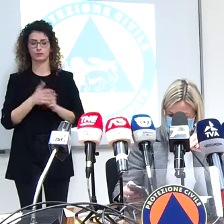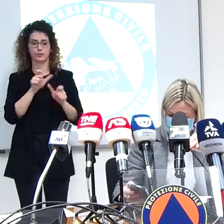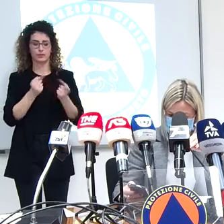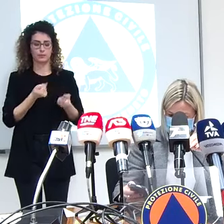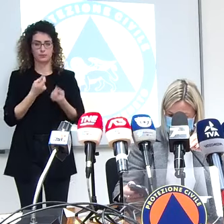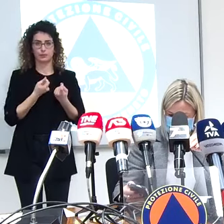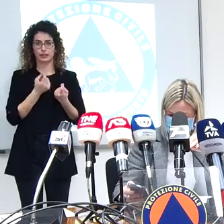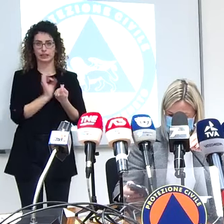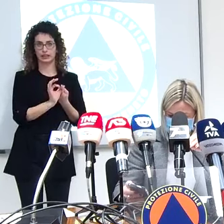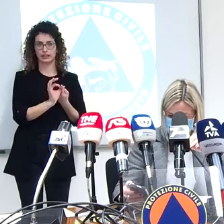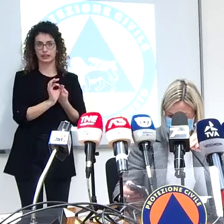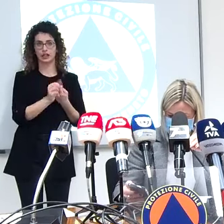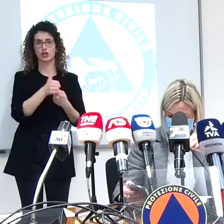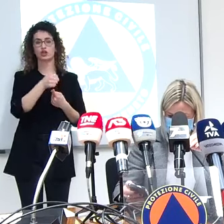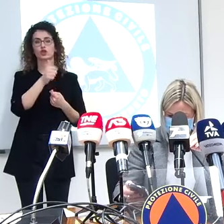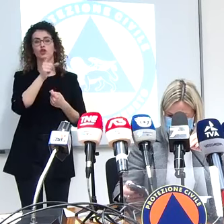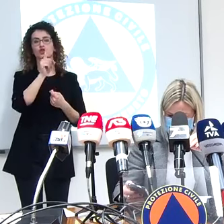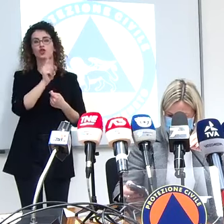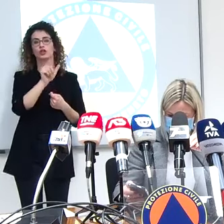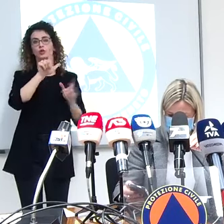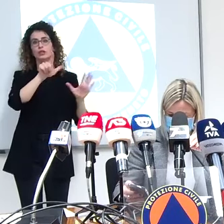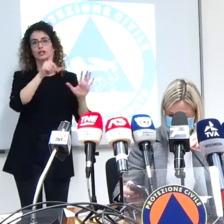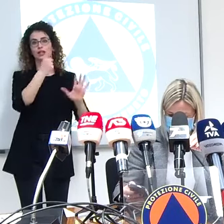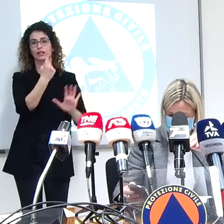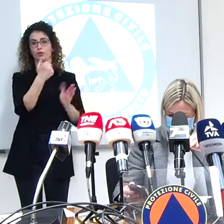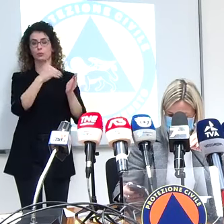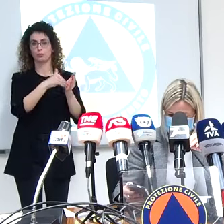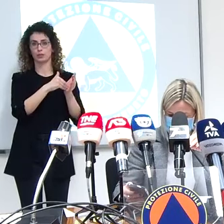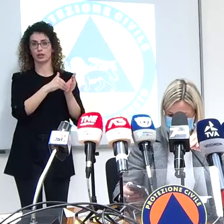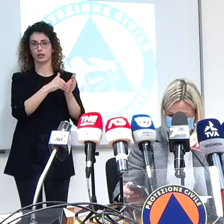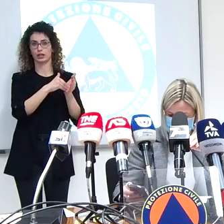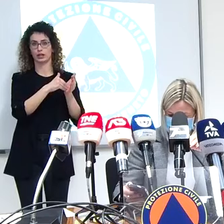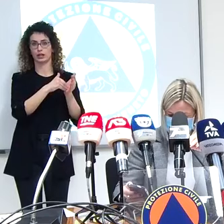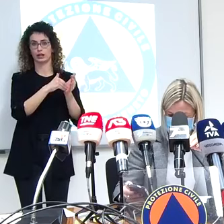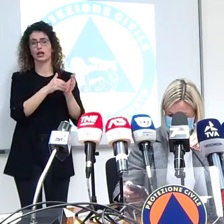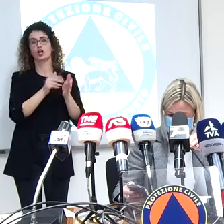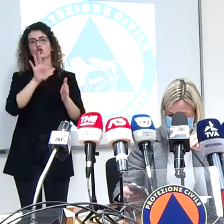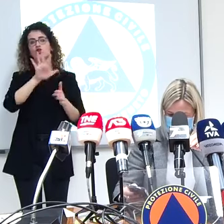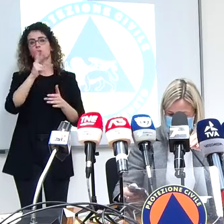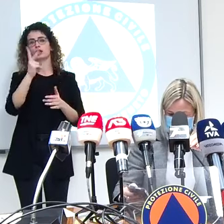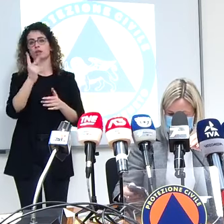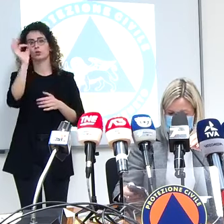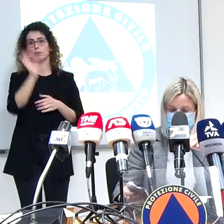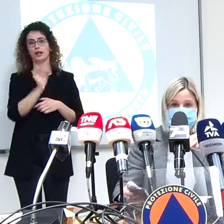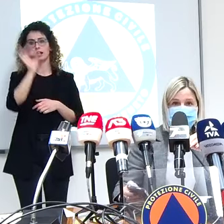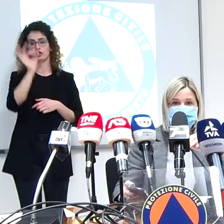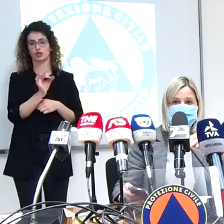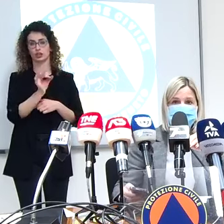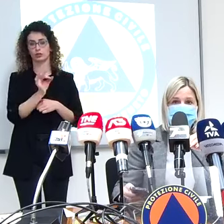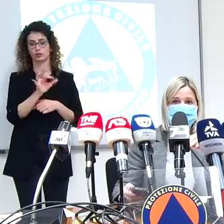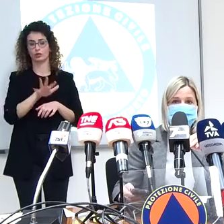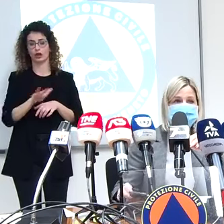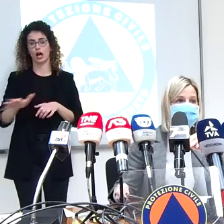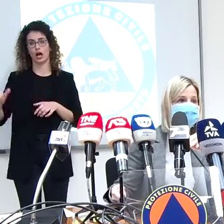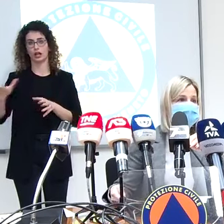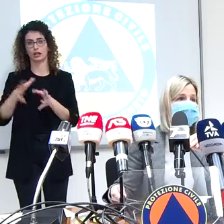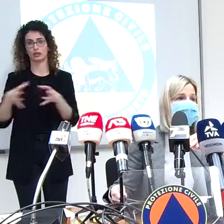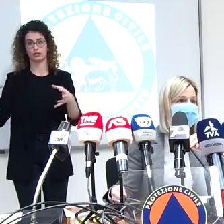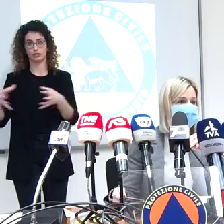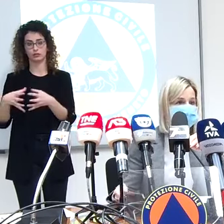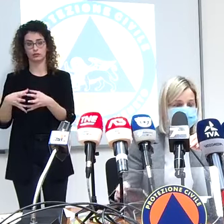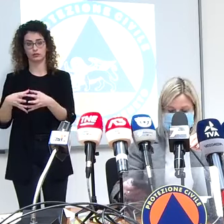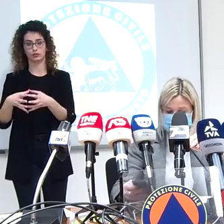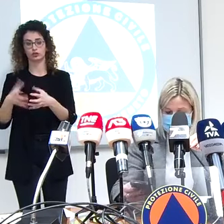171.000 che sono il 52% il resto sono persone